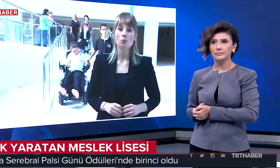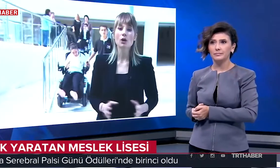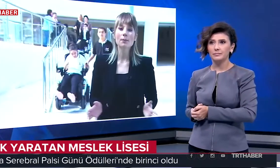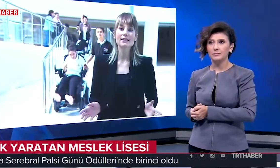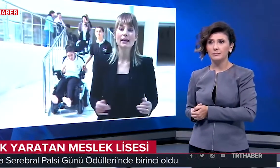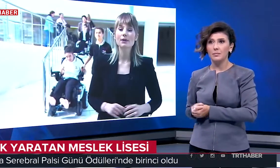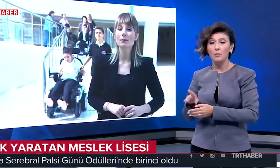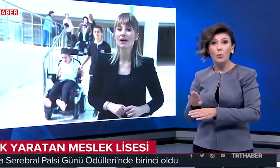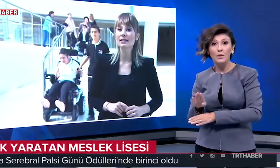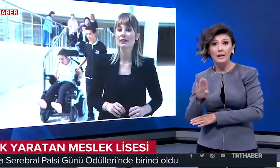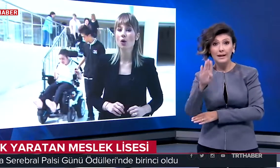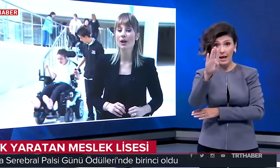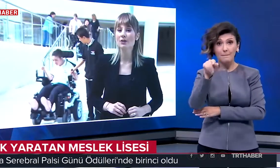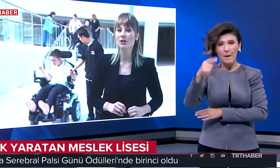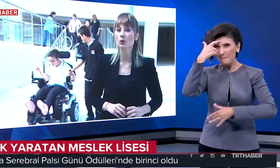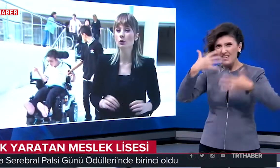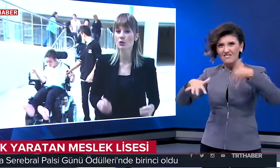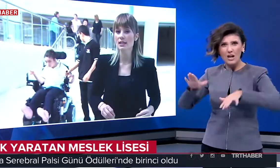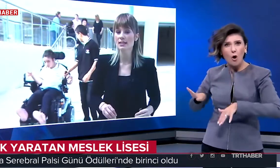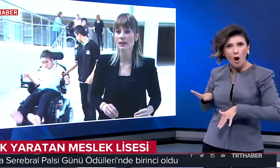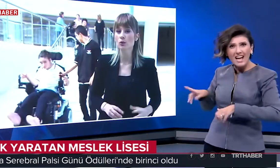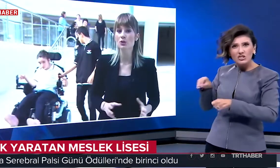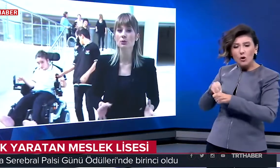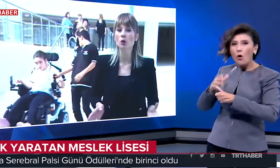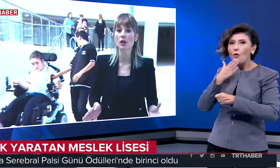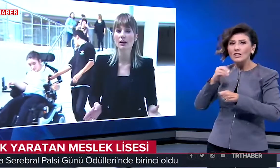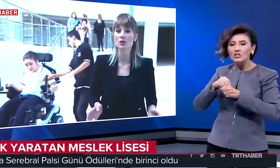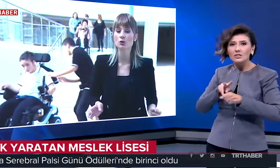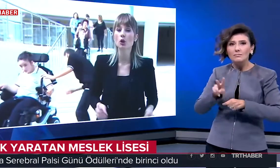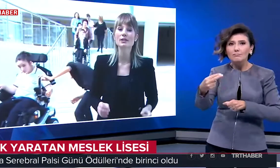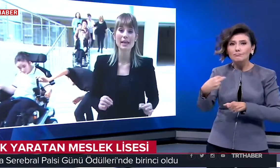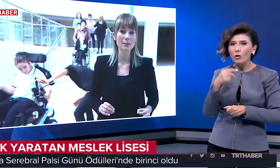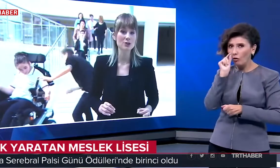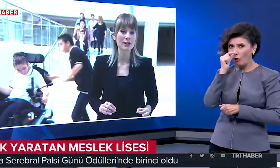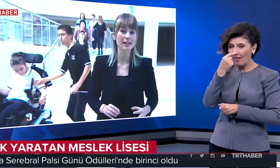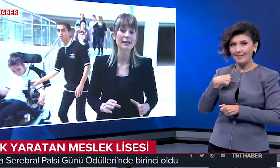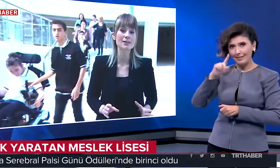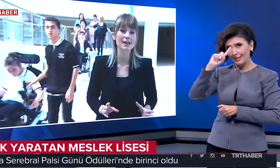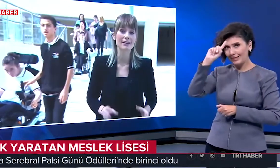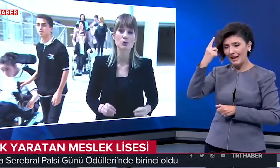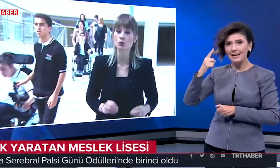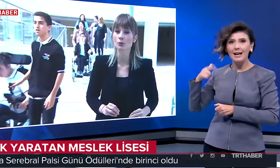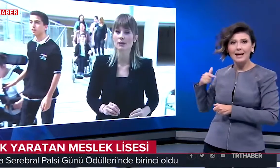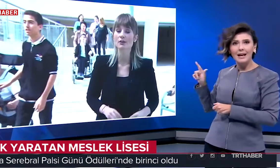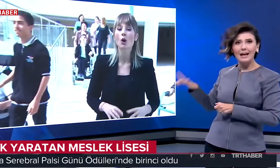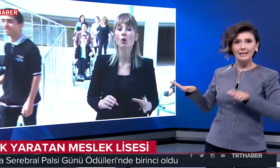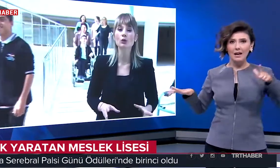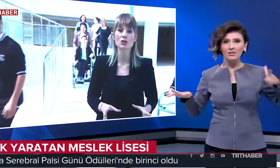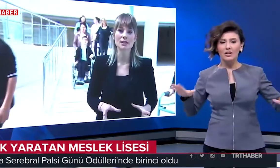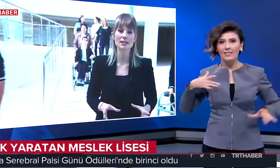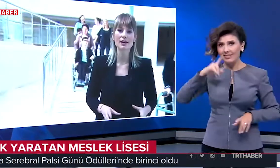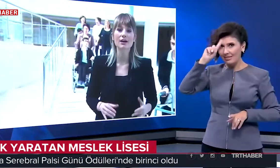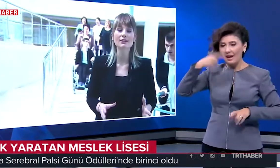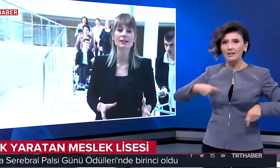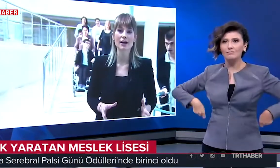Bu rampa serebral palsili öğrencilerin okul içerisindeki ulaşımını kolaylaştırıyor. Tek başlarına kimseye ihtiyaç duymadan okul